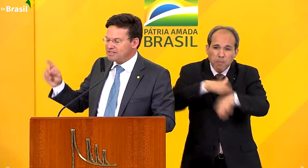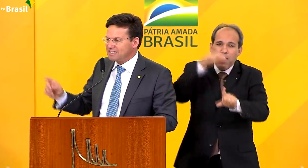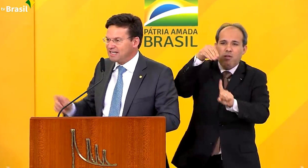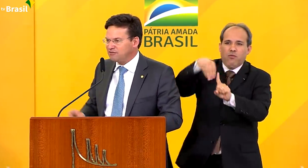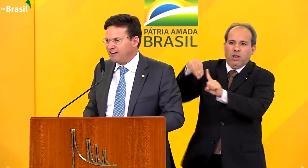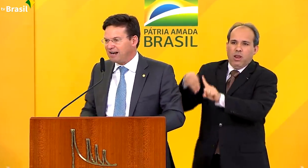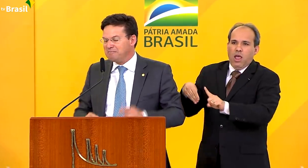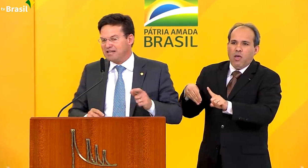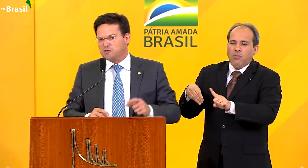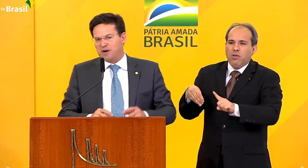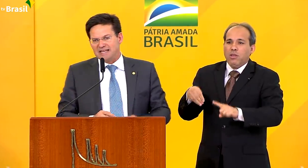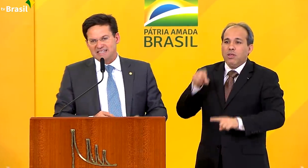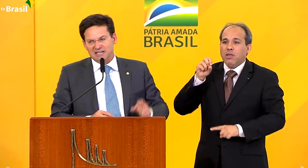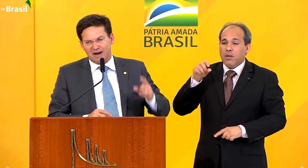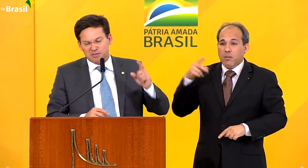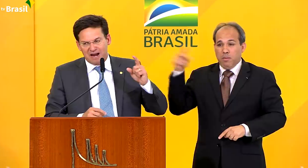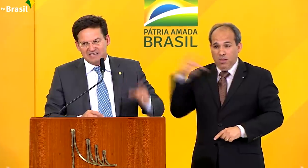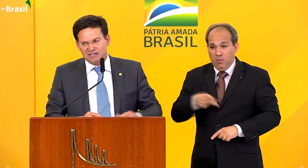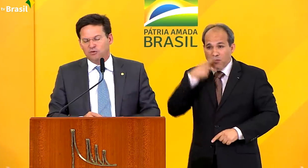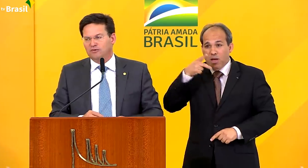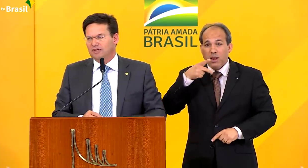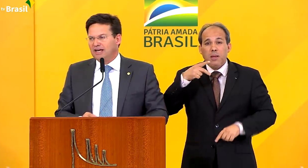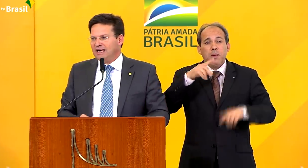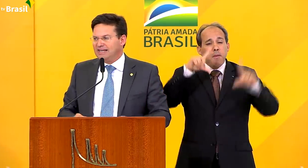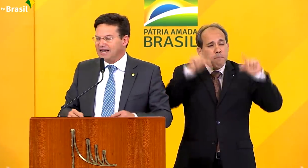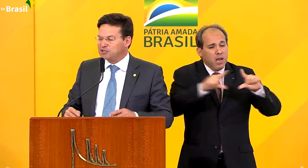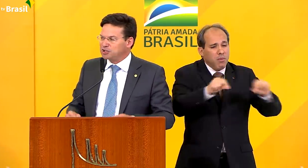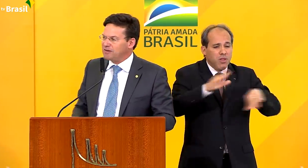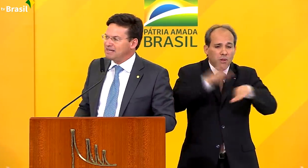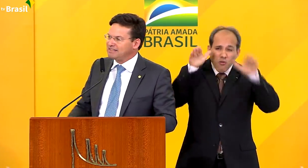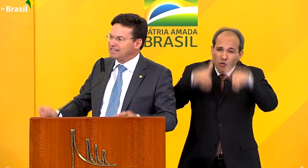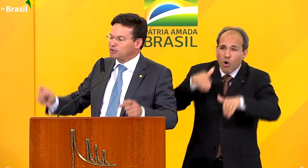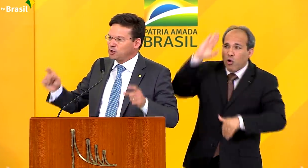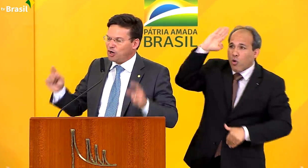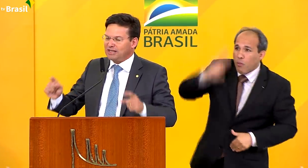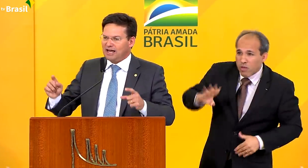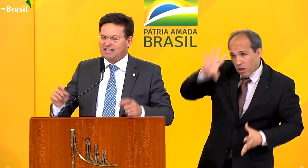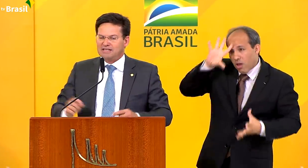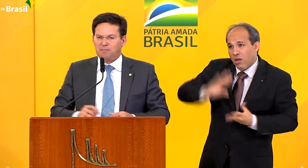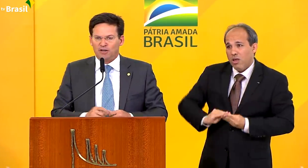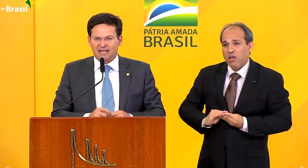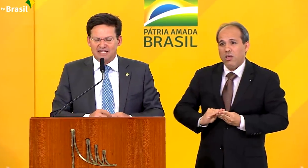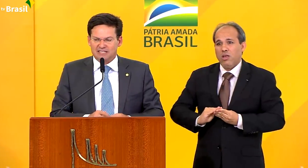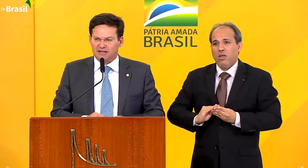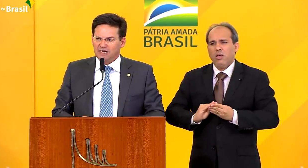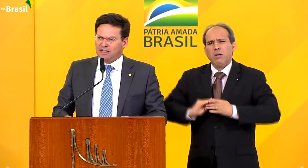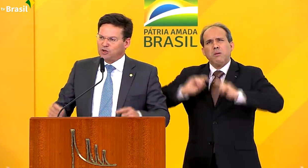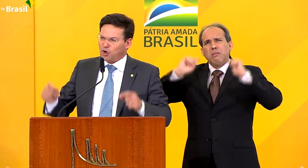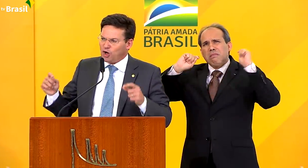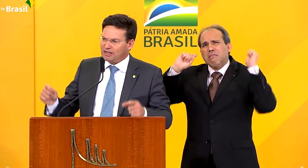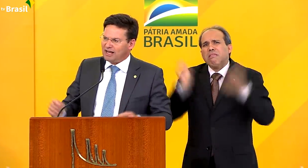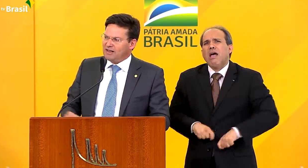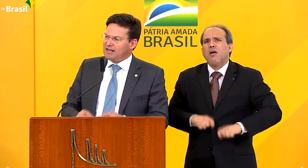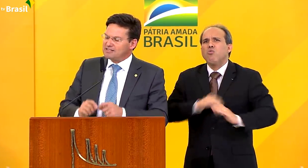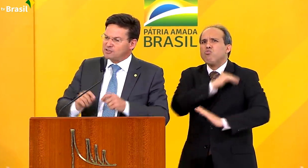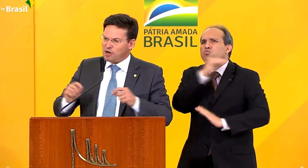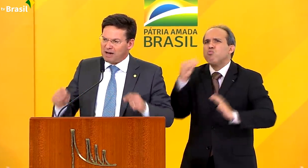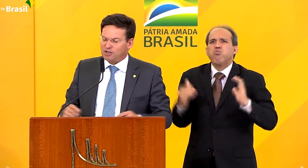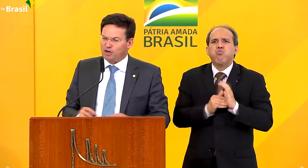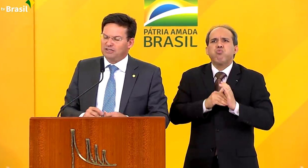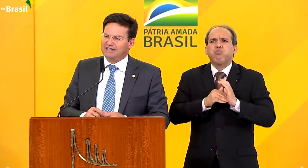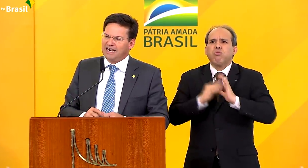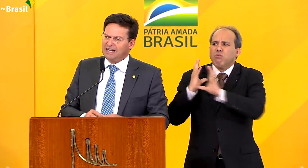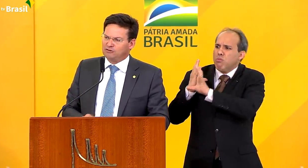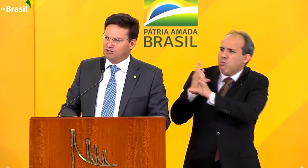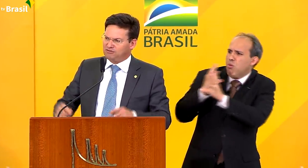Quando o presidente fala menos Brasil e mais Brasil, ele quer justamente que toda essa potência, todo esse